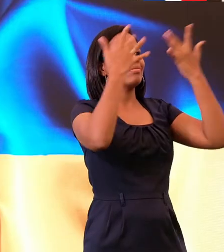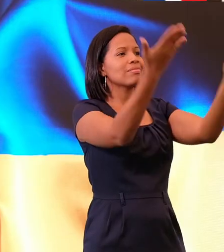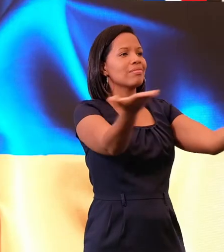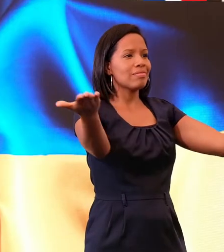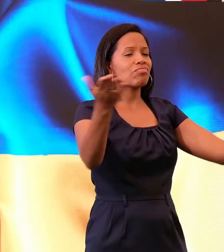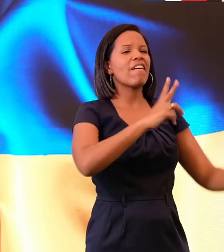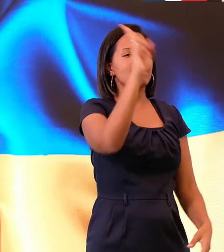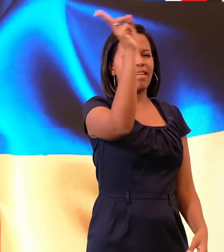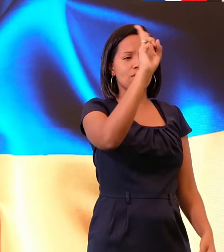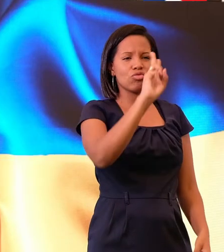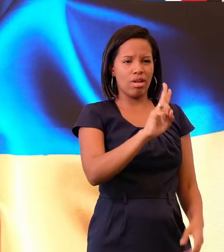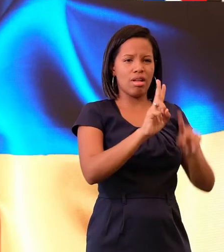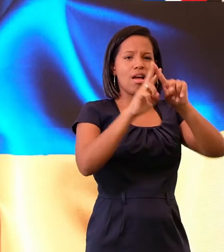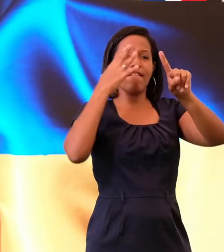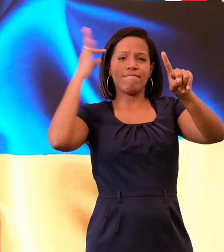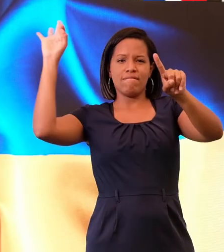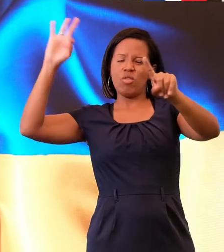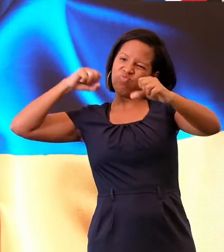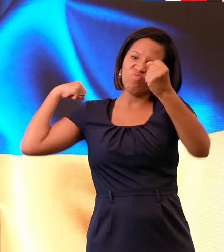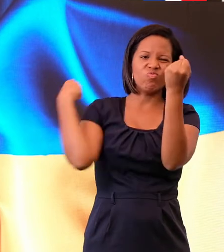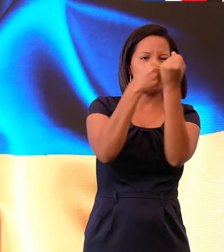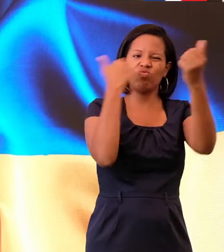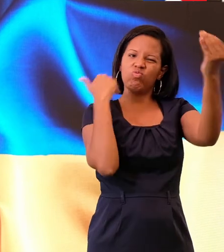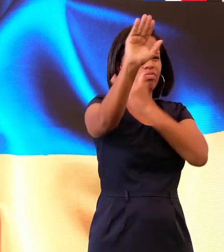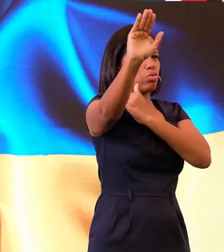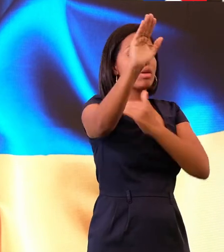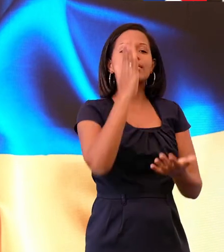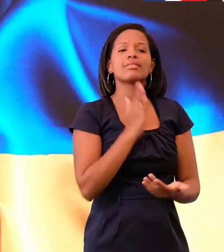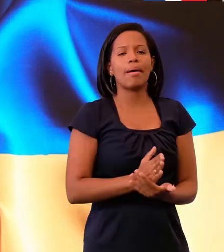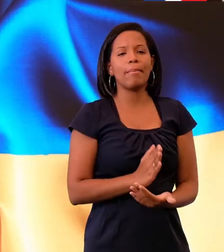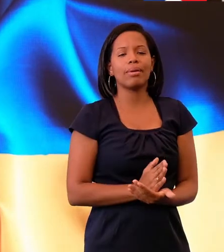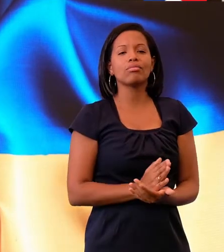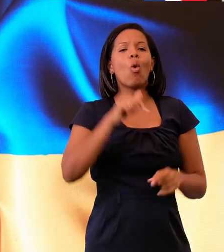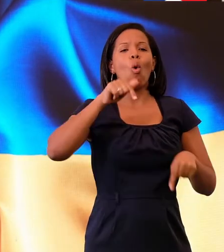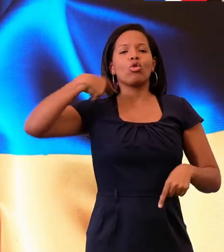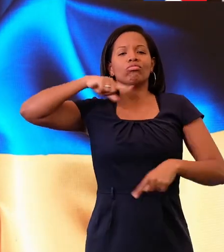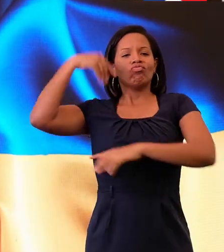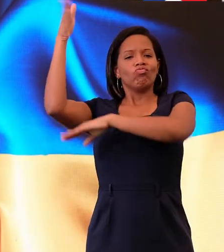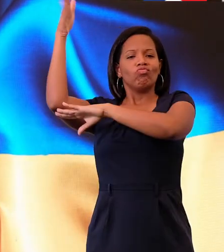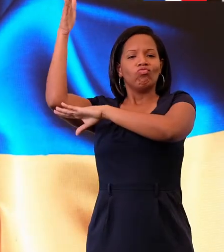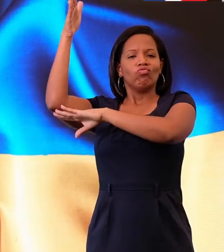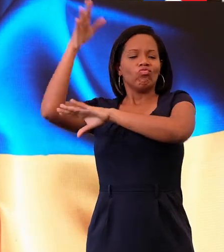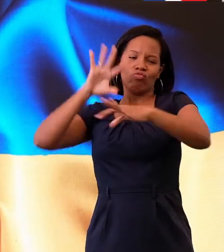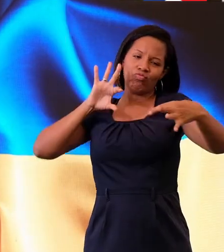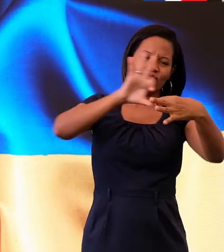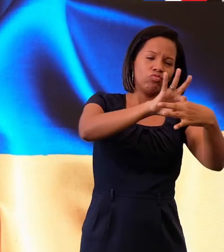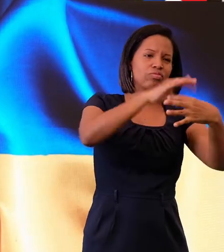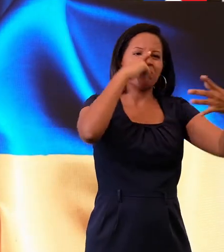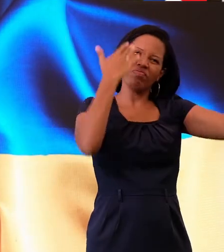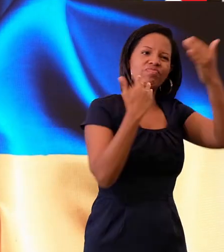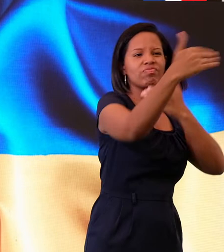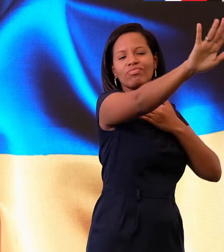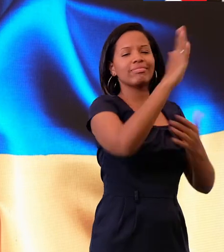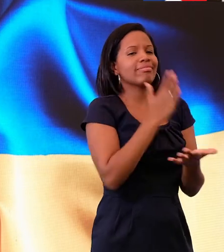puede contar con el apoyo del pueblo francés en este día tan importante y en todos los días del